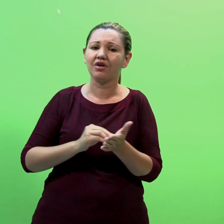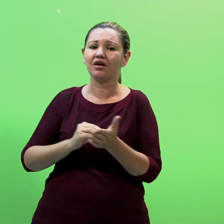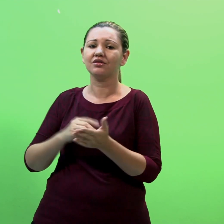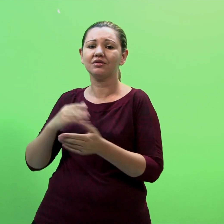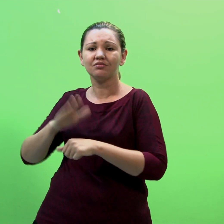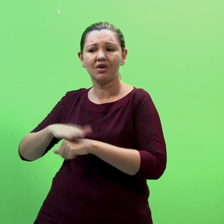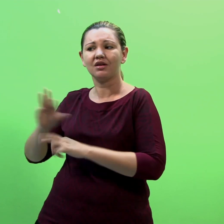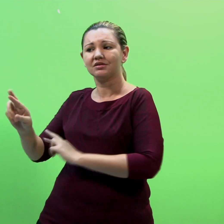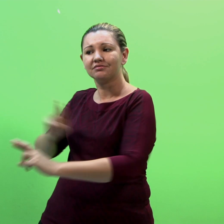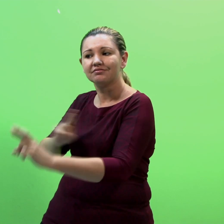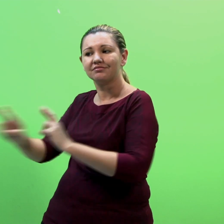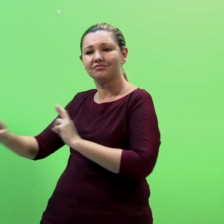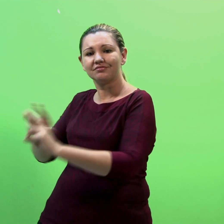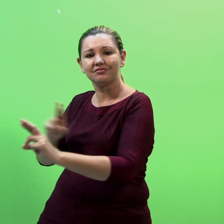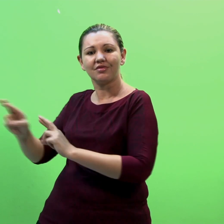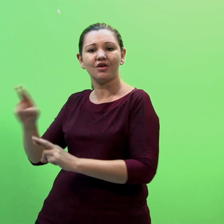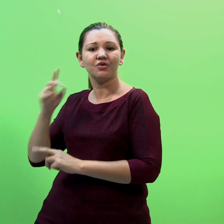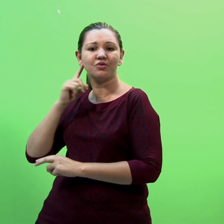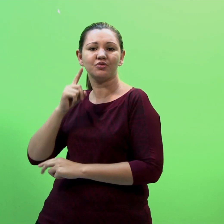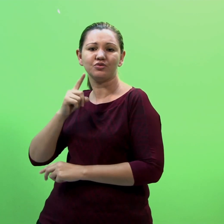prática e consolidação do aprendizado